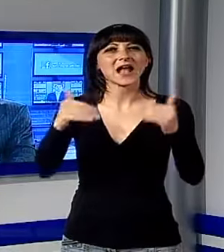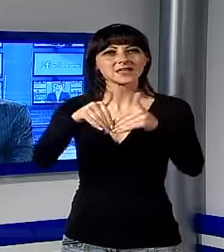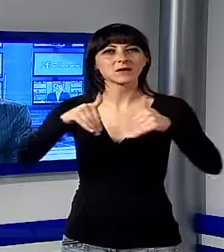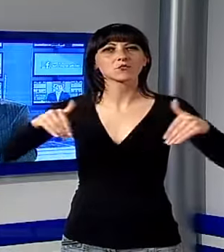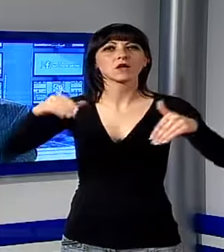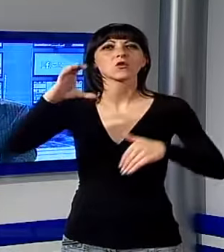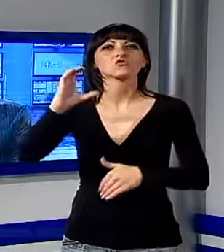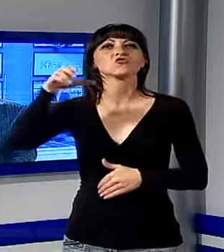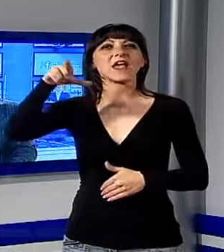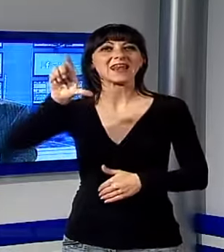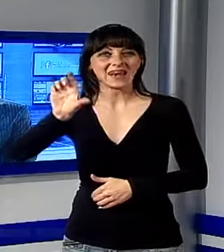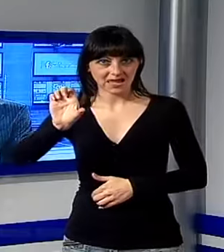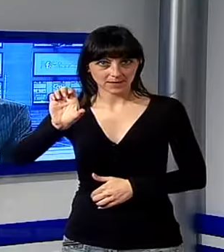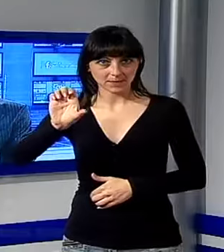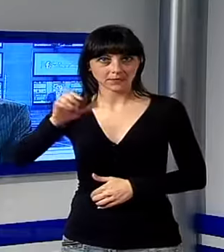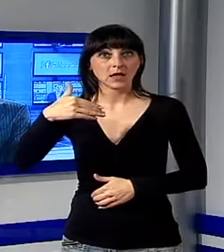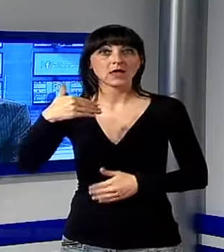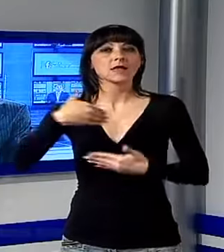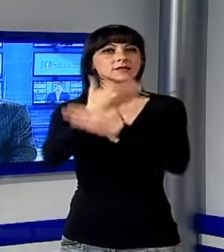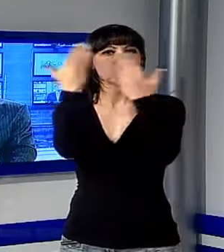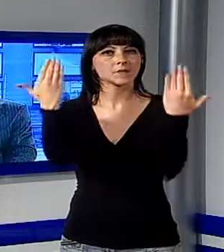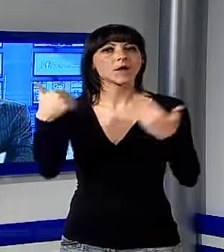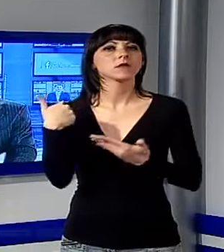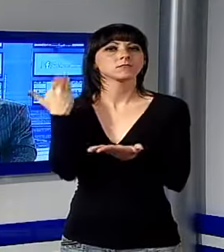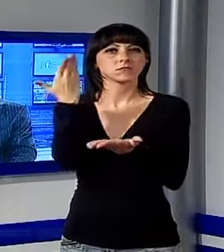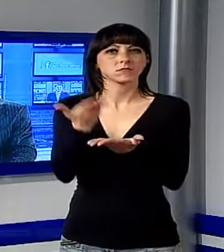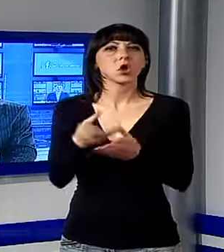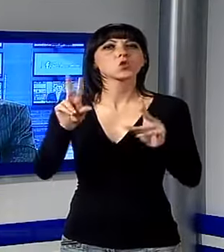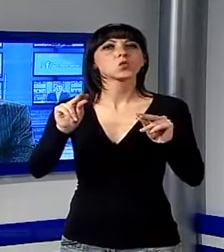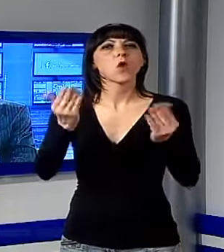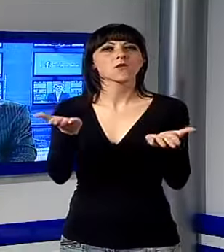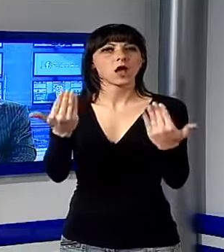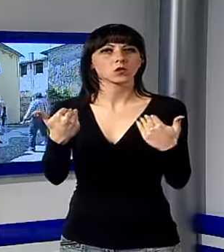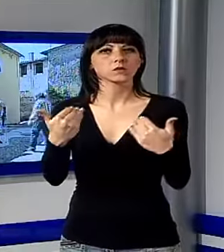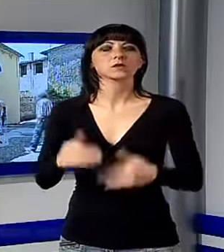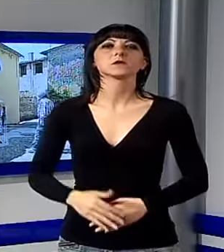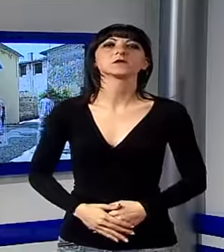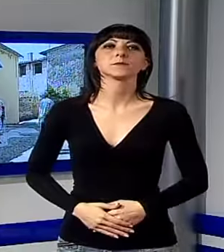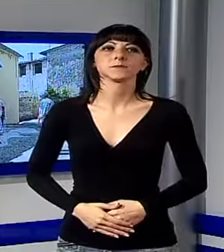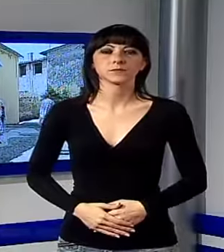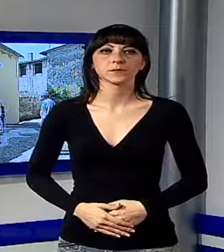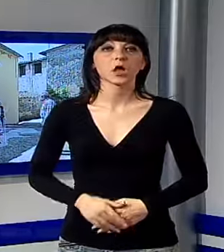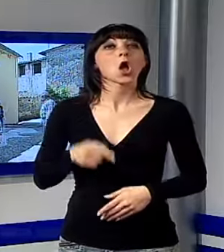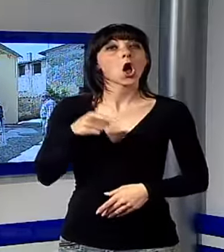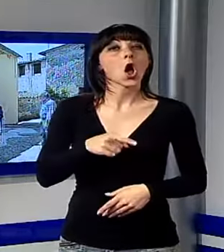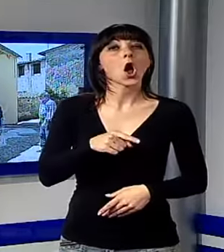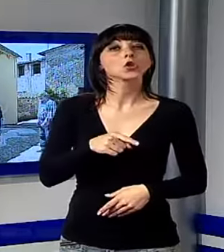Celle. Questa mattina la presentazione di nuovi cimeli. Vediamo. Da oggi la Casa Museo di Celle